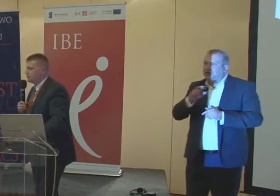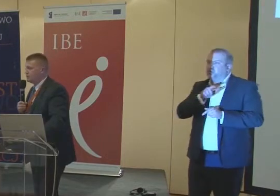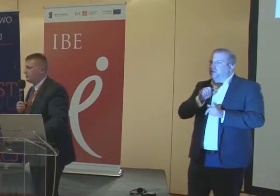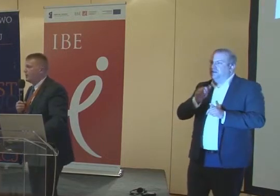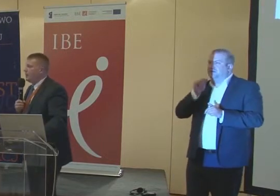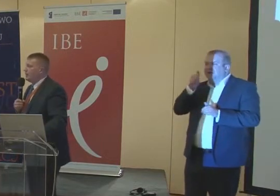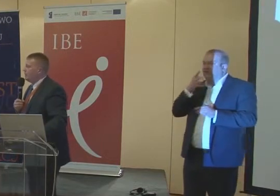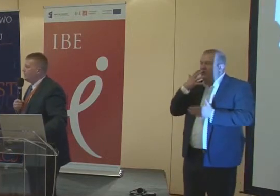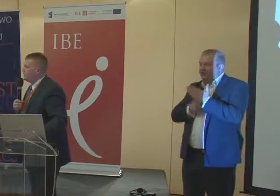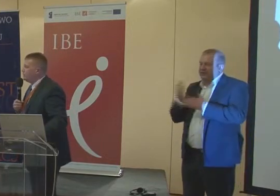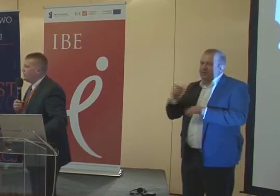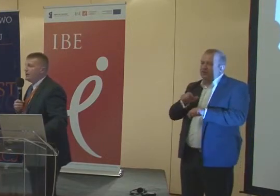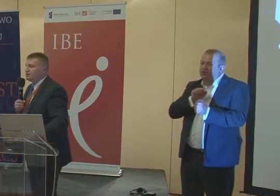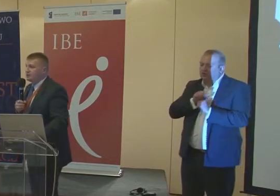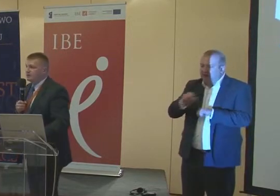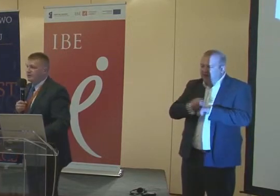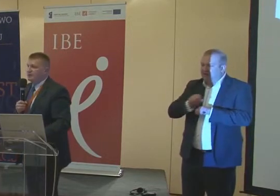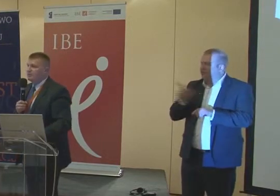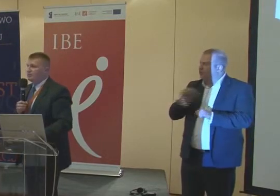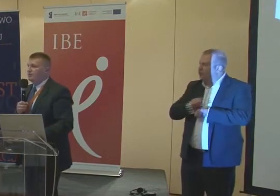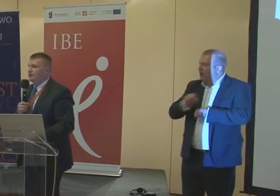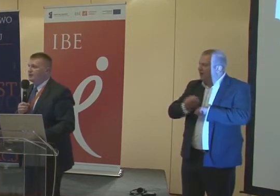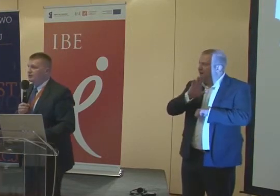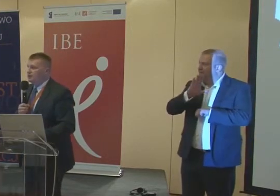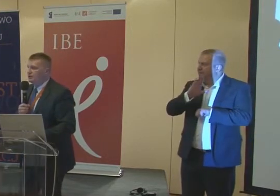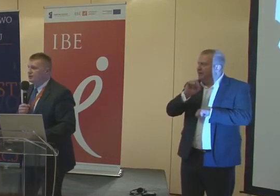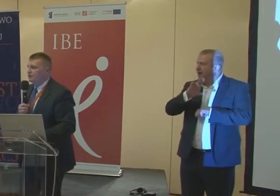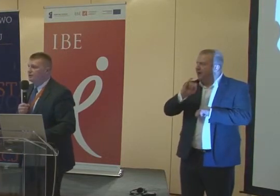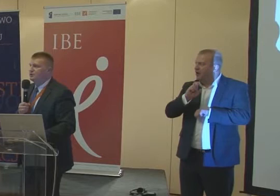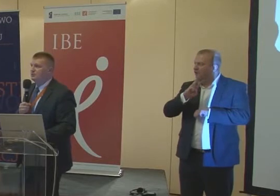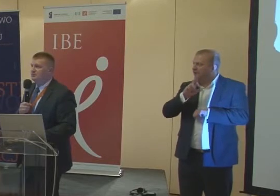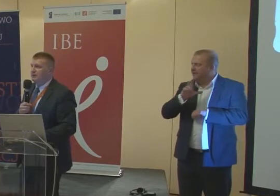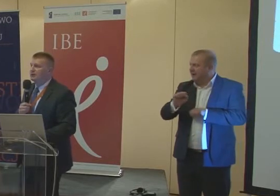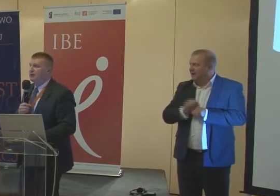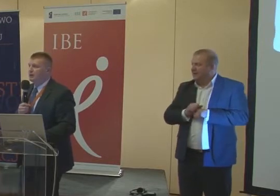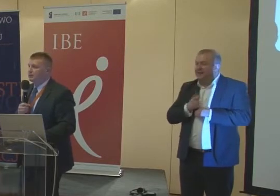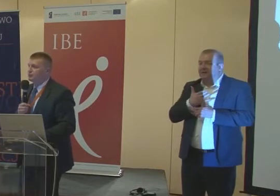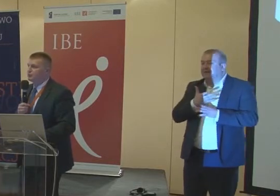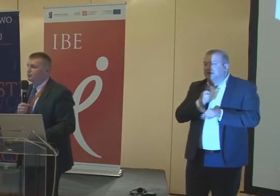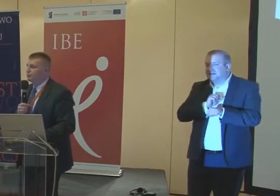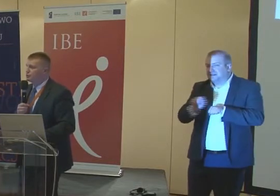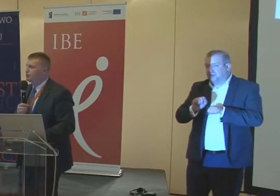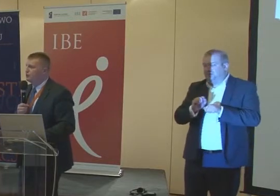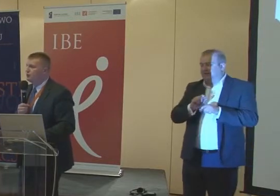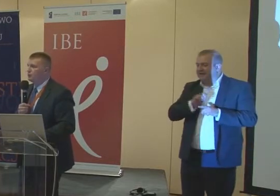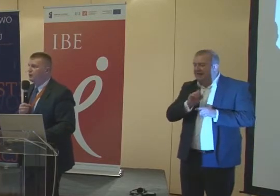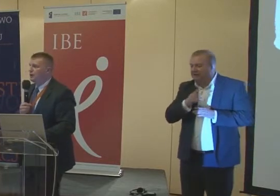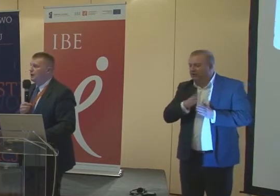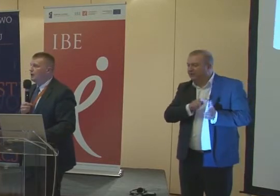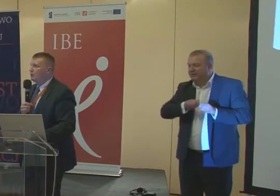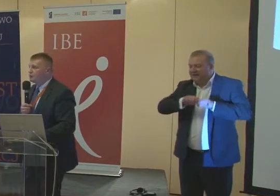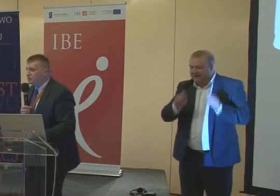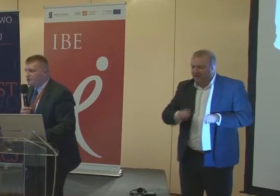często korzystamy. Nie jesteśmy za tym, żeby rezygnować całkowicie z pisma brajla. Po prostu uczniowie niewidomi